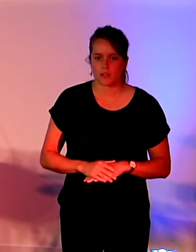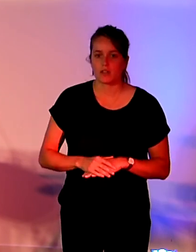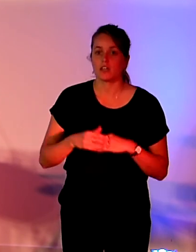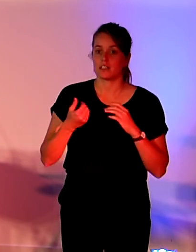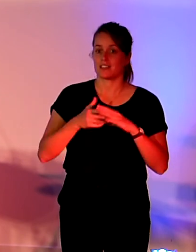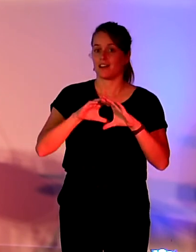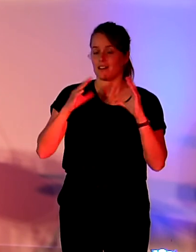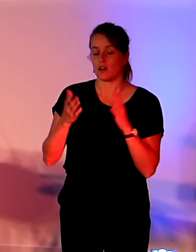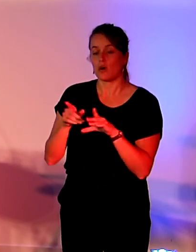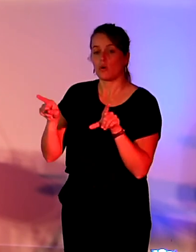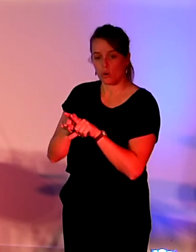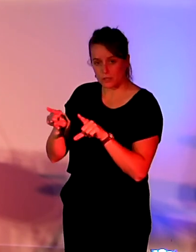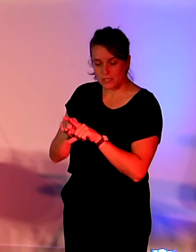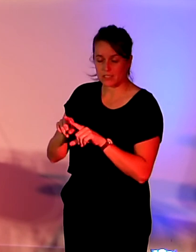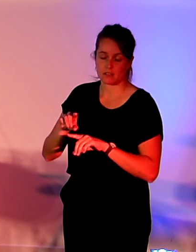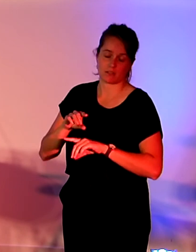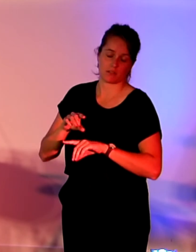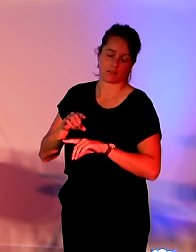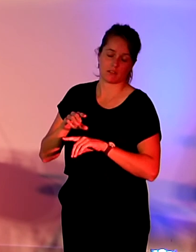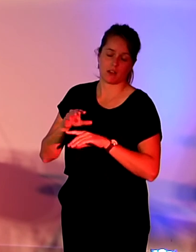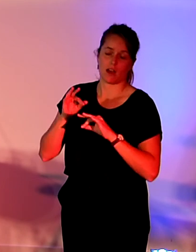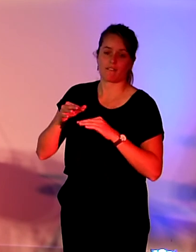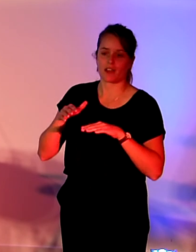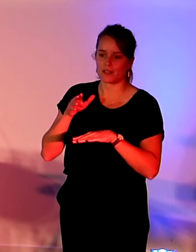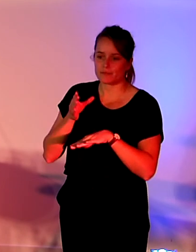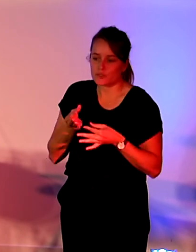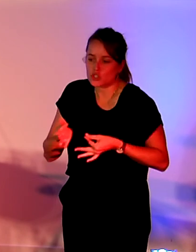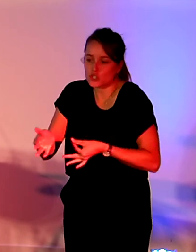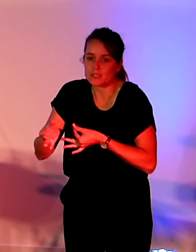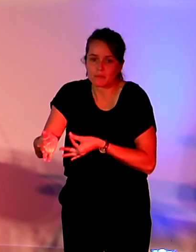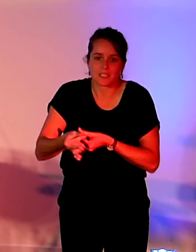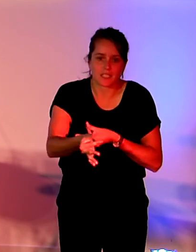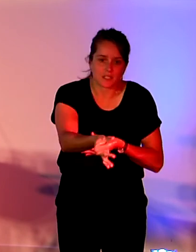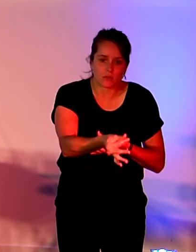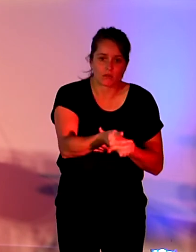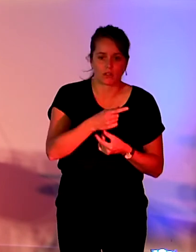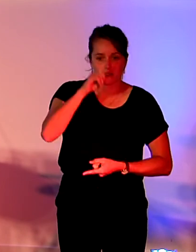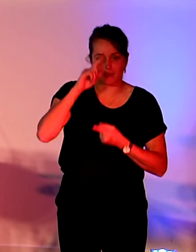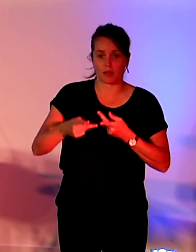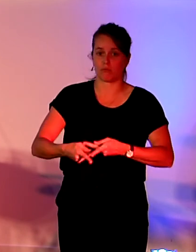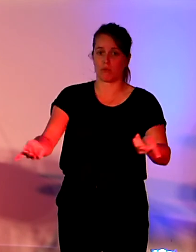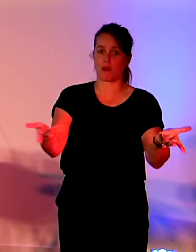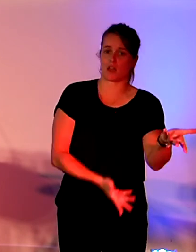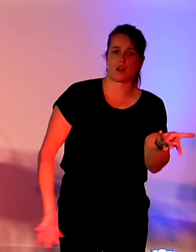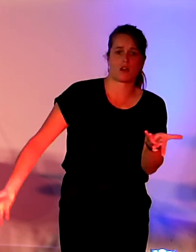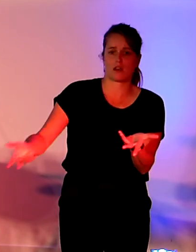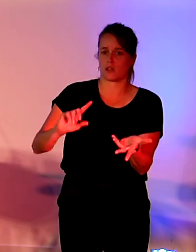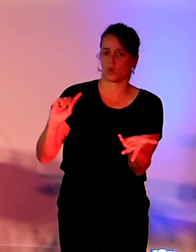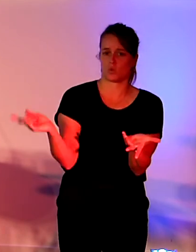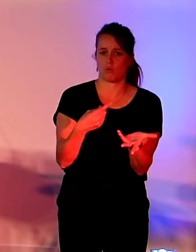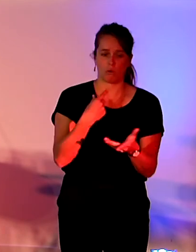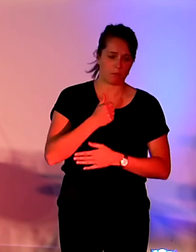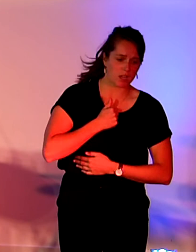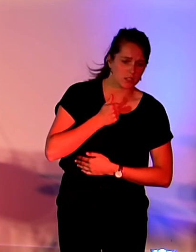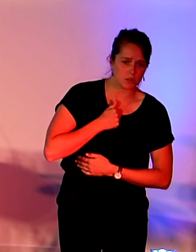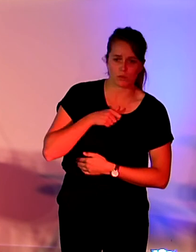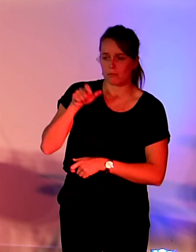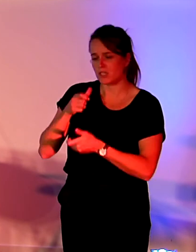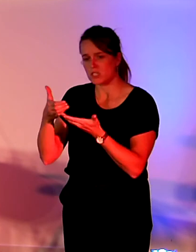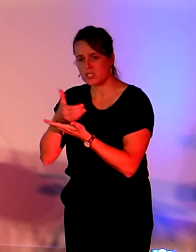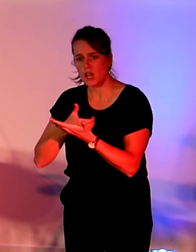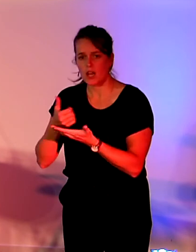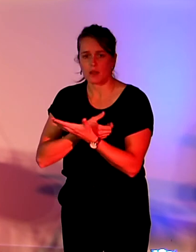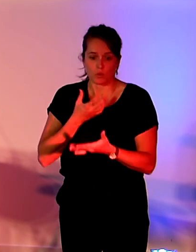sensibilisation qui est pilotée par l'ADEME à destination du grand public, que ce soit les particuliers ou les salariés.